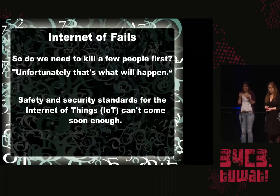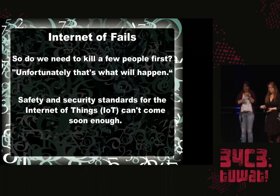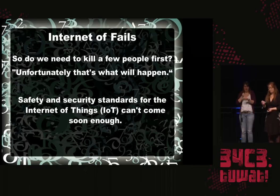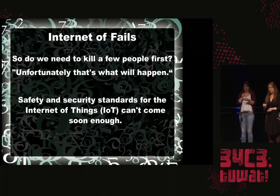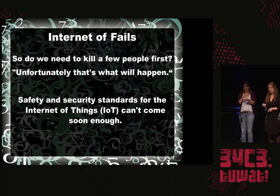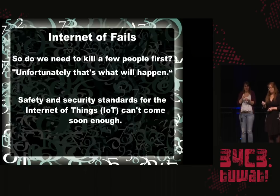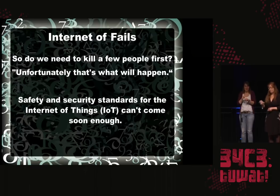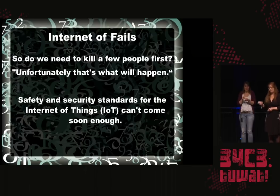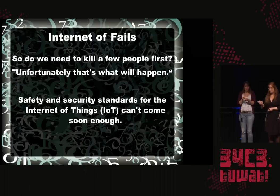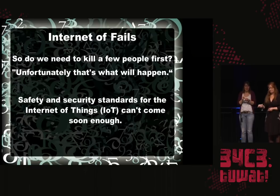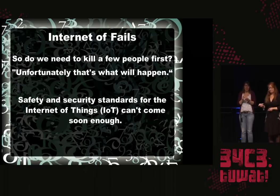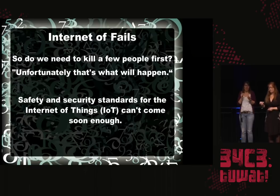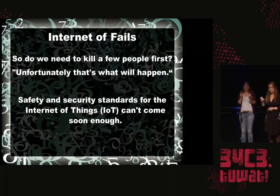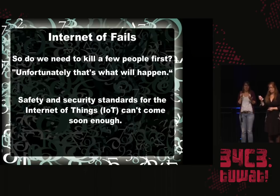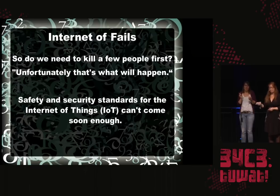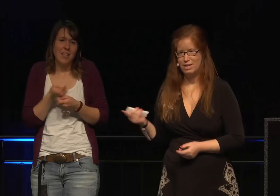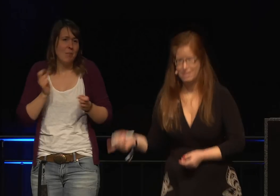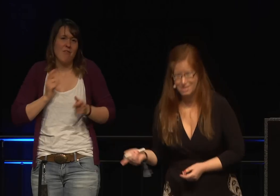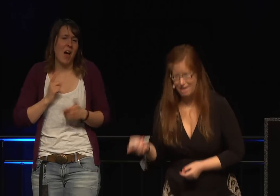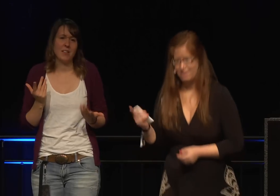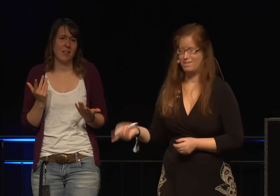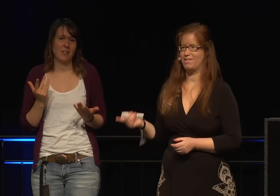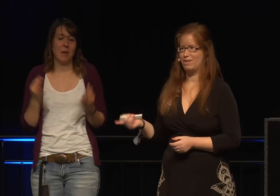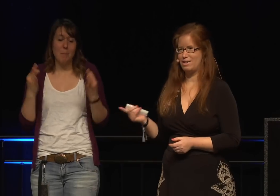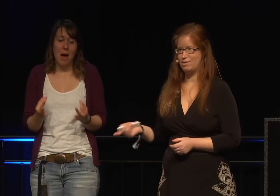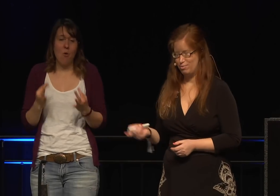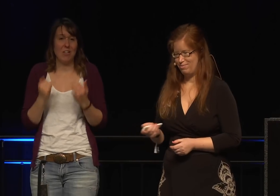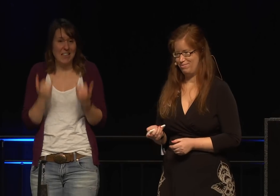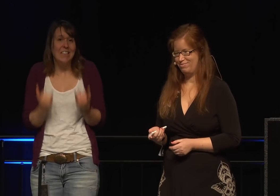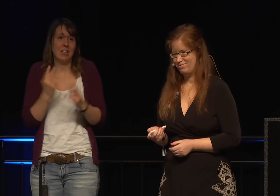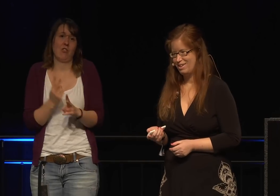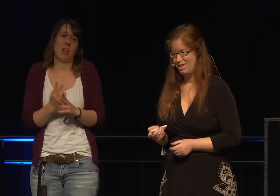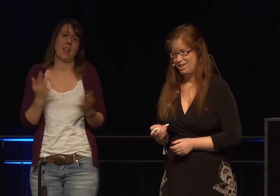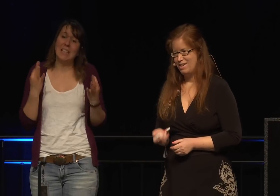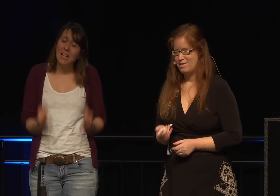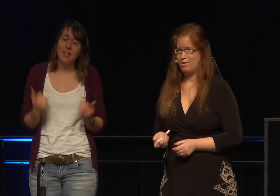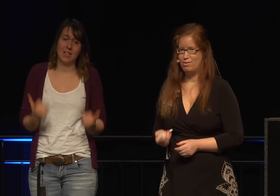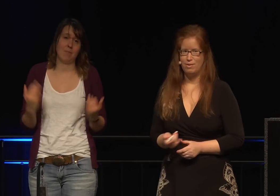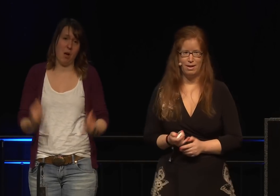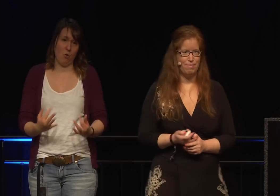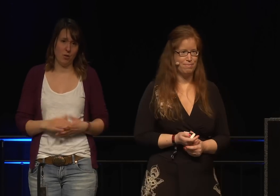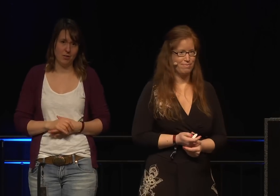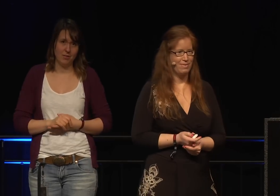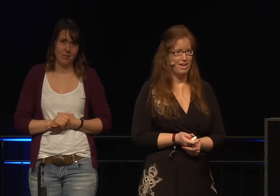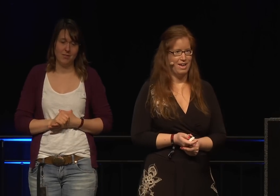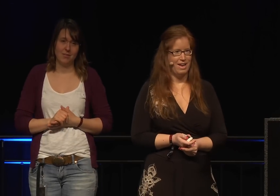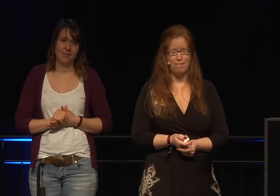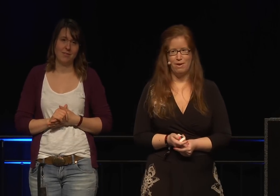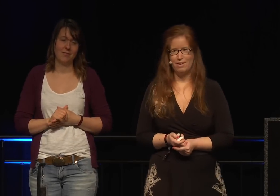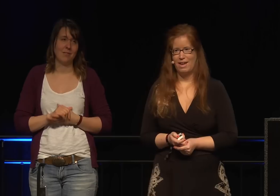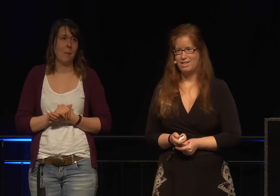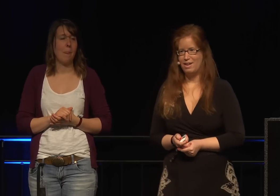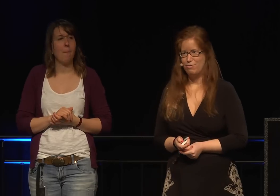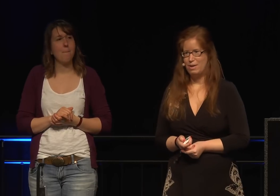Sicherheitsstandards können nicht früh genug kommen für das Internet of Things. Und ich stimme dem vollkommen zu, wir brauchen solche Standards sehr bald.